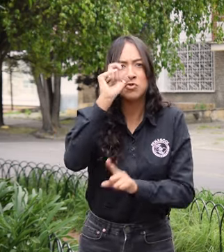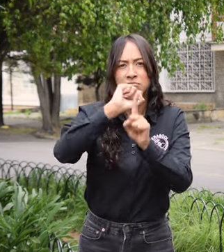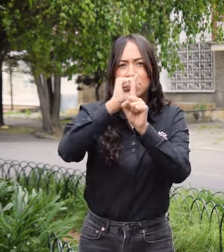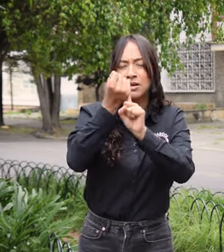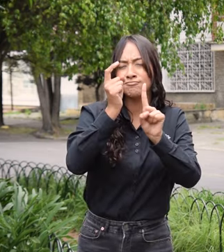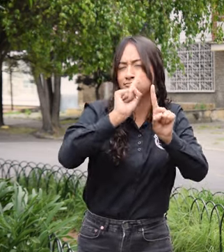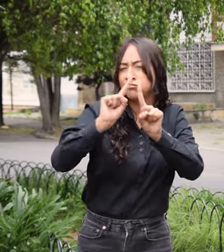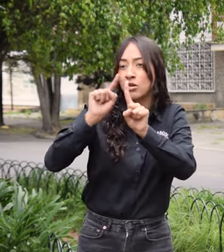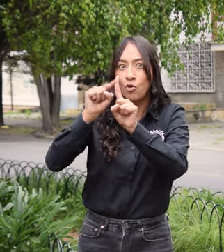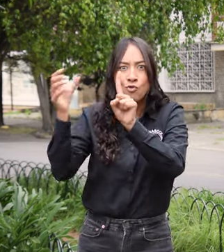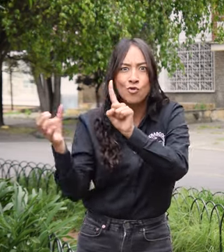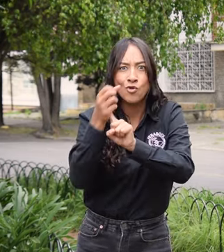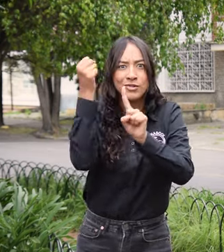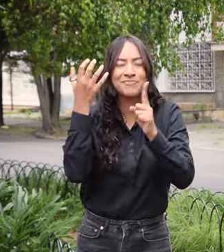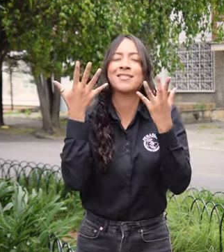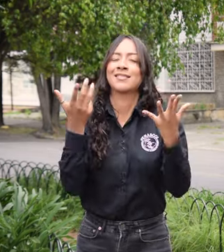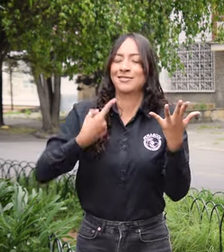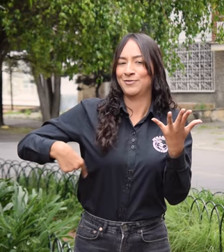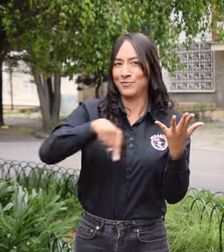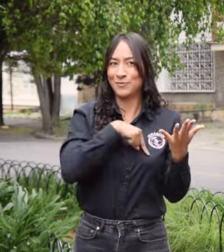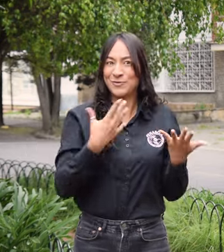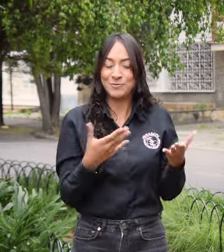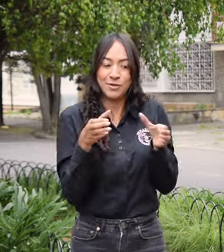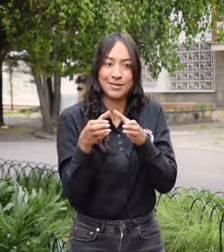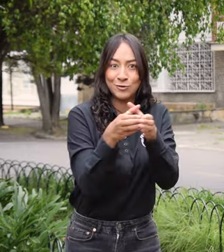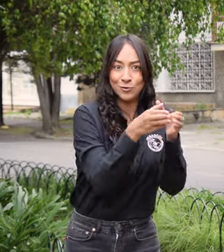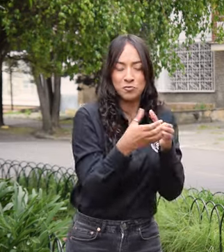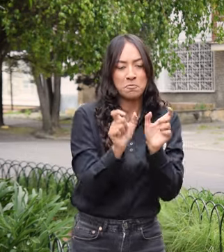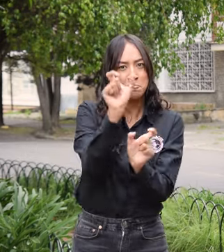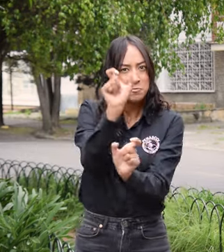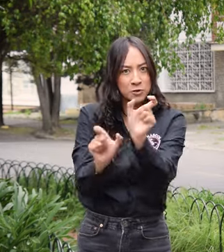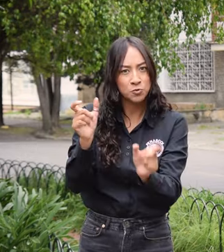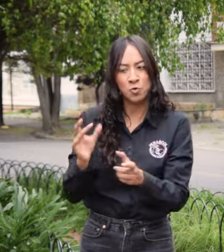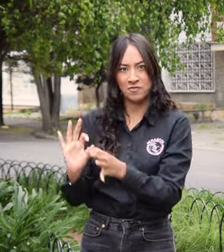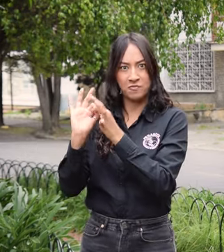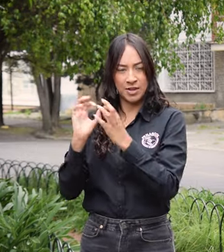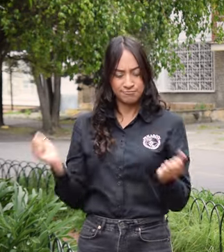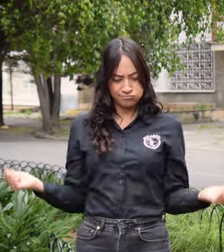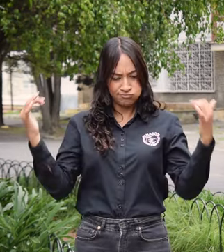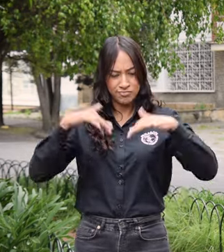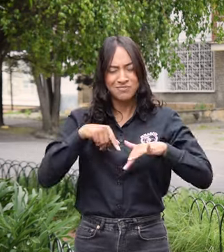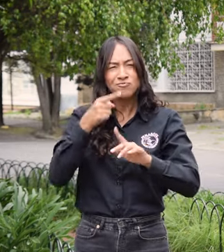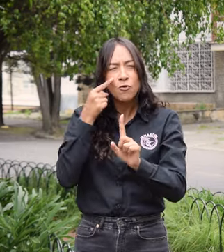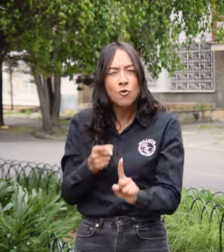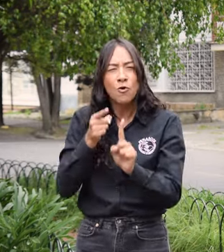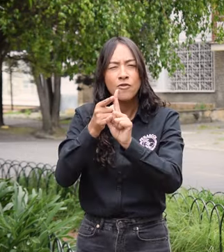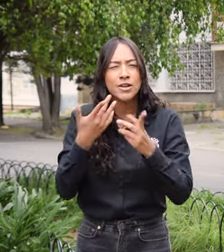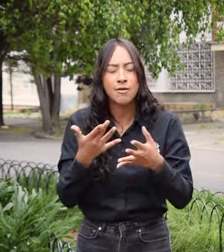políticas, entre otras. También este encuentro es para que aporte a la unión, fortalecimiento y empoderamiento de las